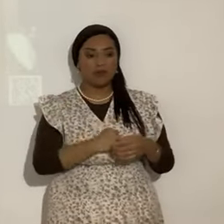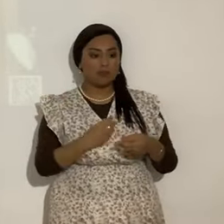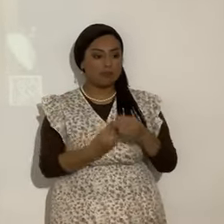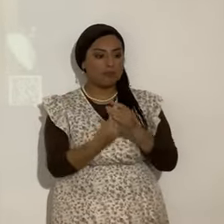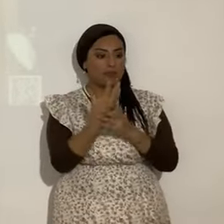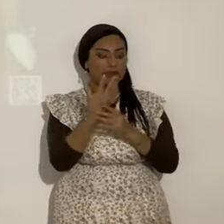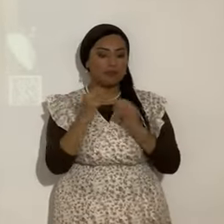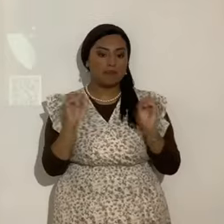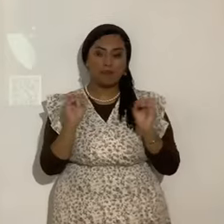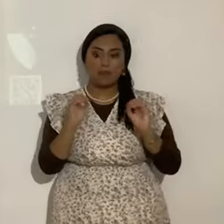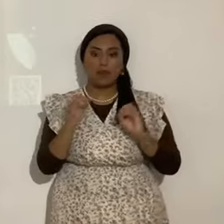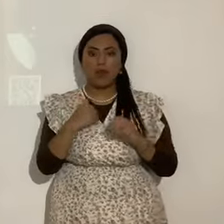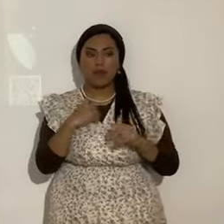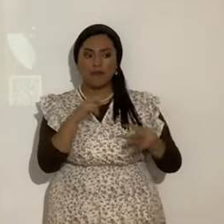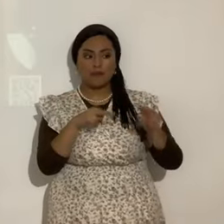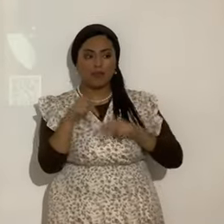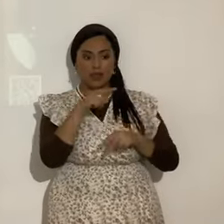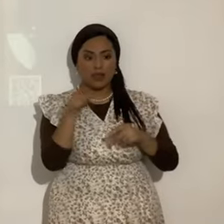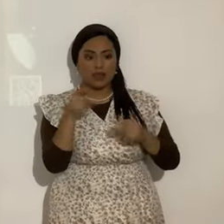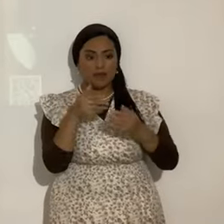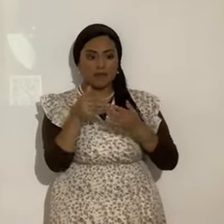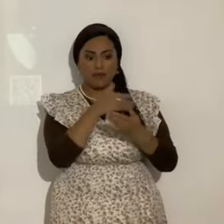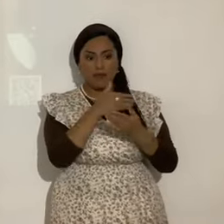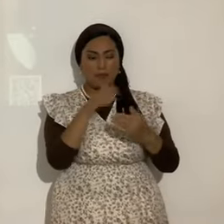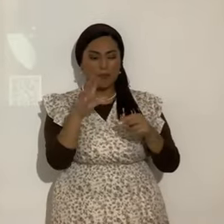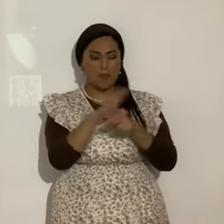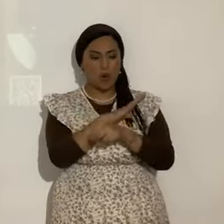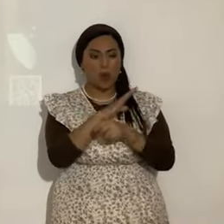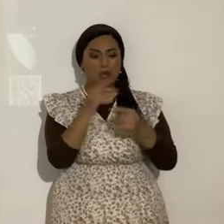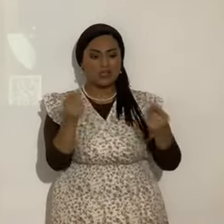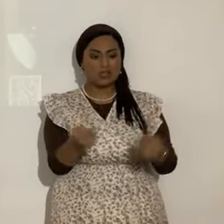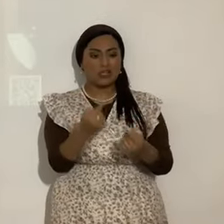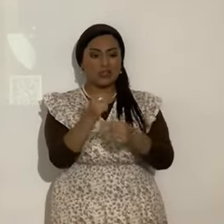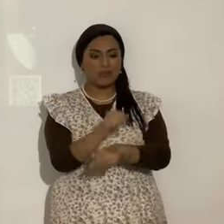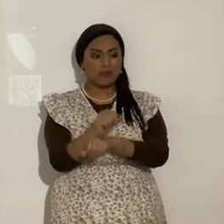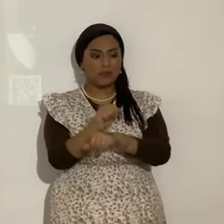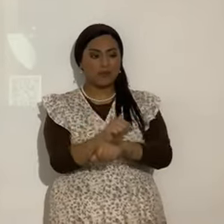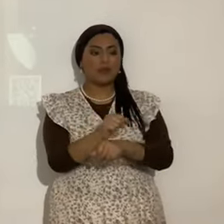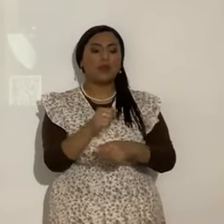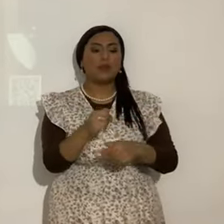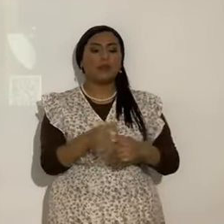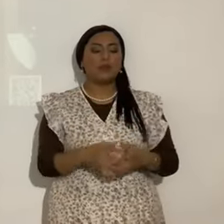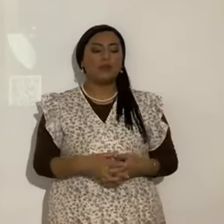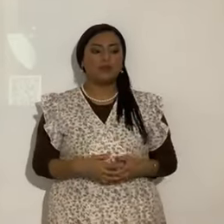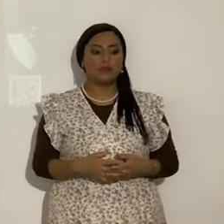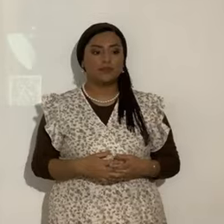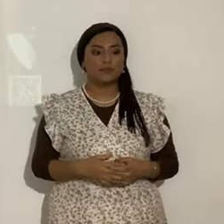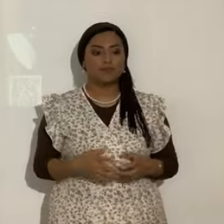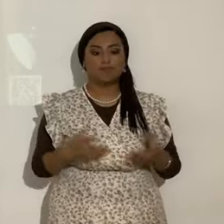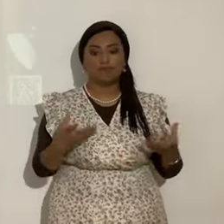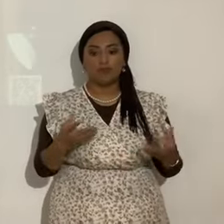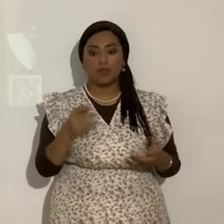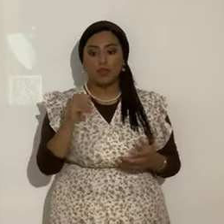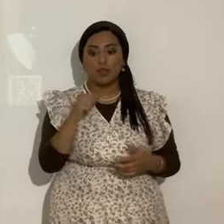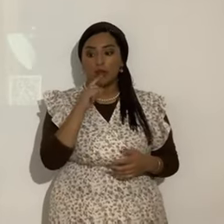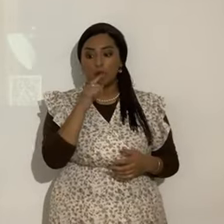demás. Eran esclavos totalmente del pecado. Entonces. Ciertamente no sabían que eran